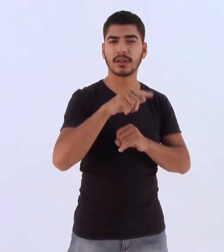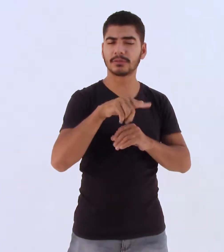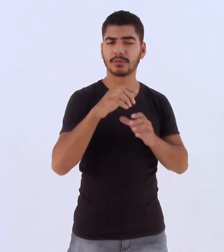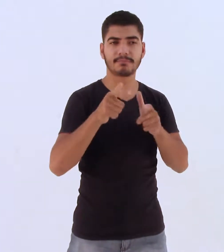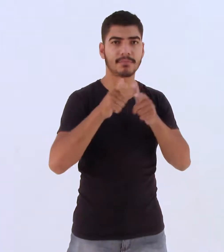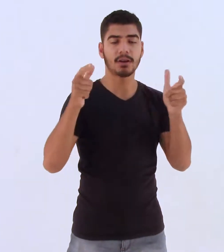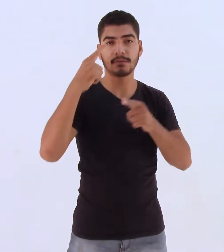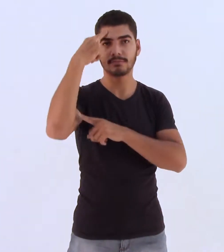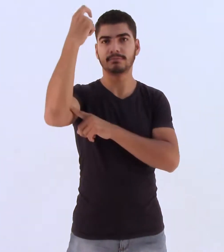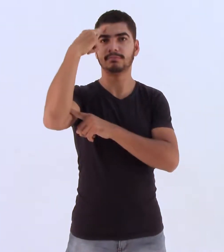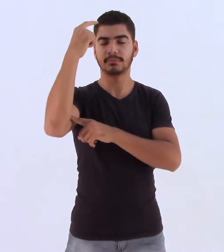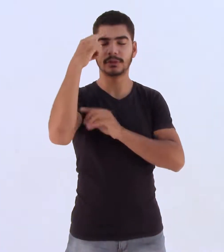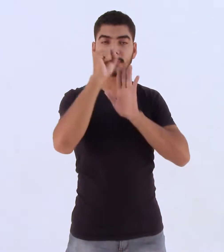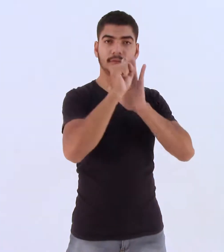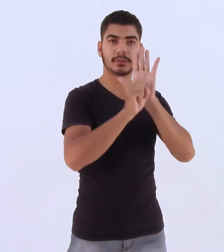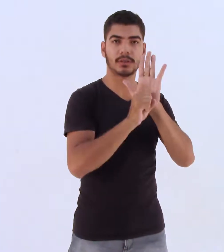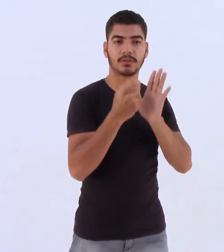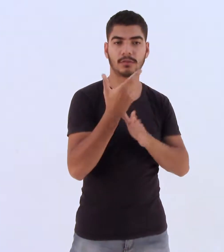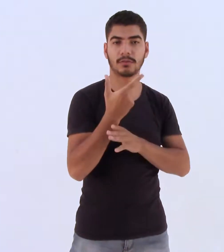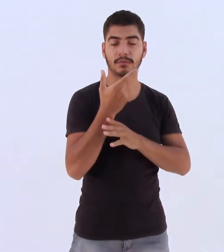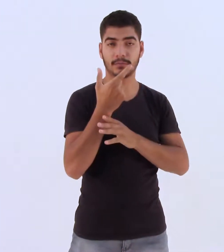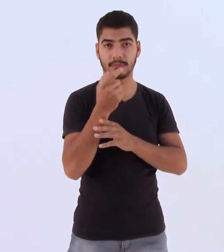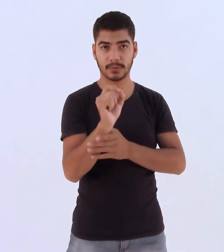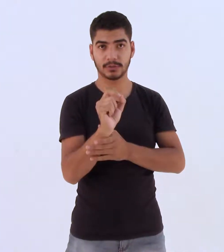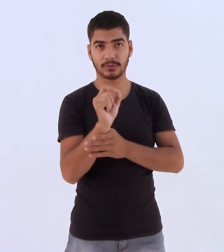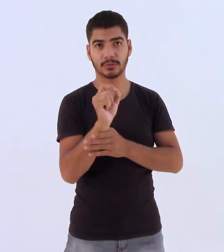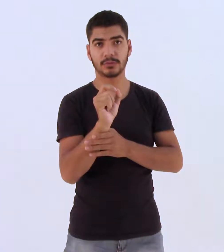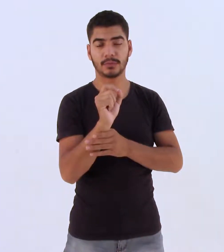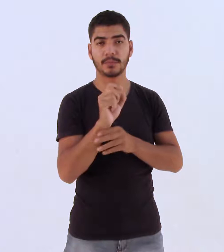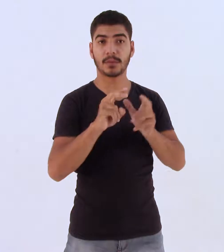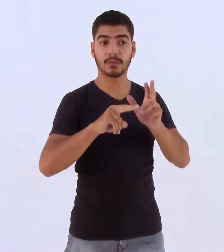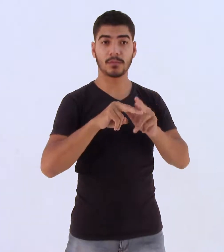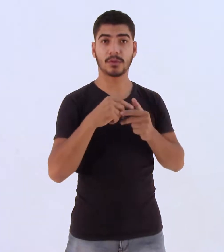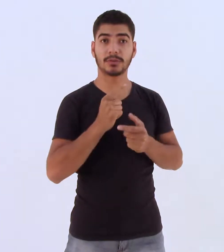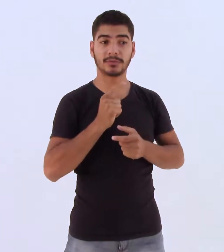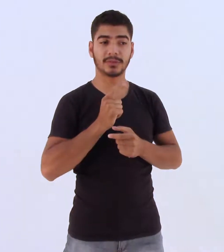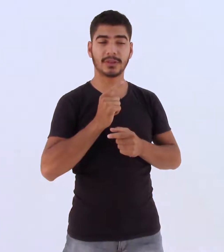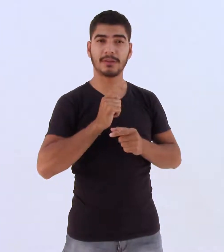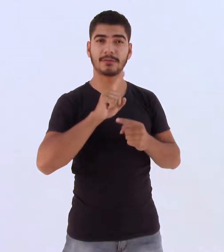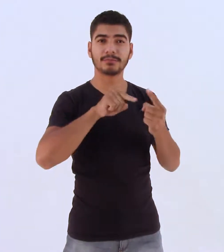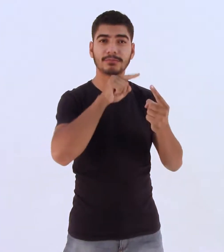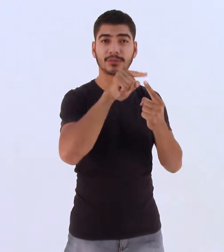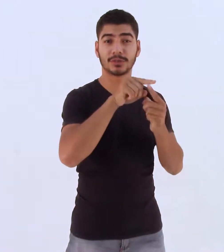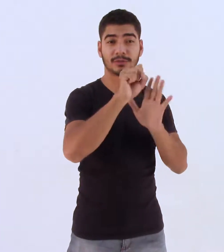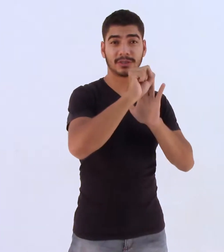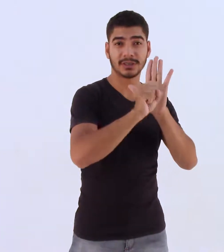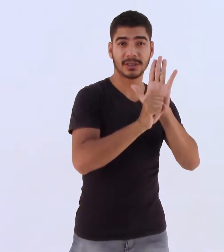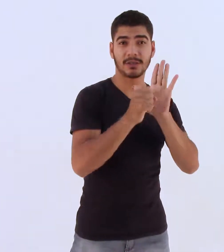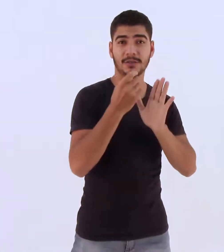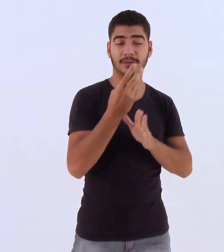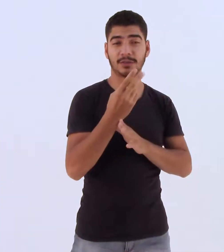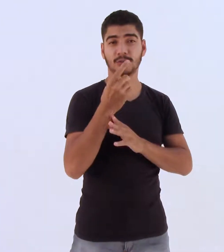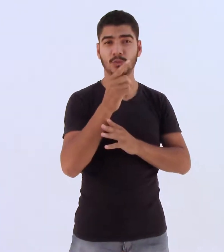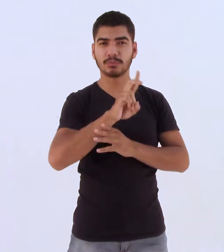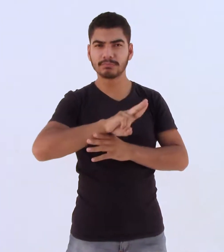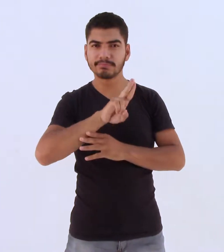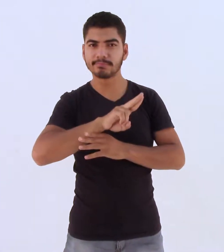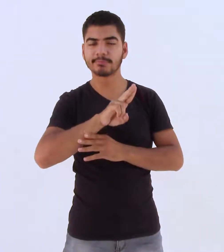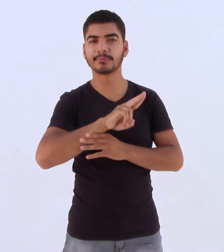XX. Com sua capacidade, ela se tornou a luz na caverna da população do século XXI. A praticidade oferecida por